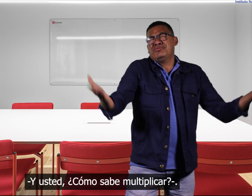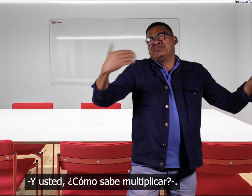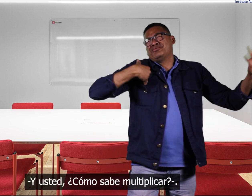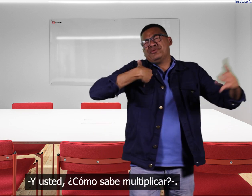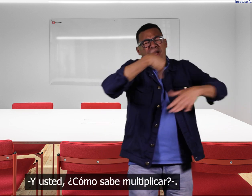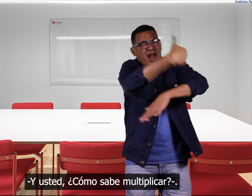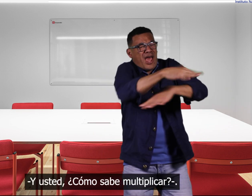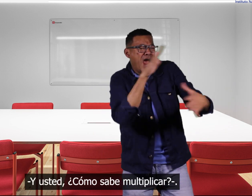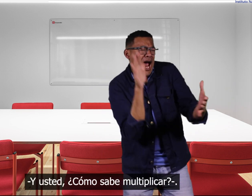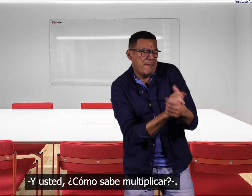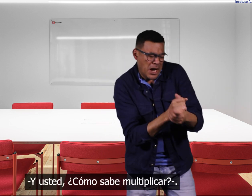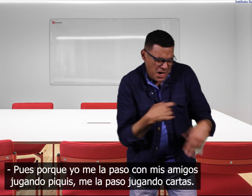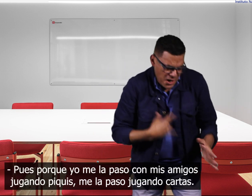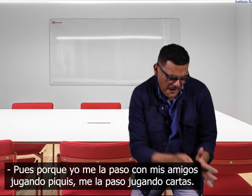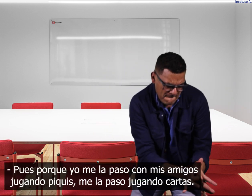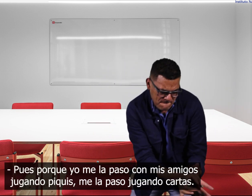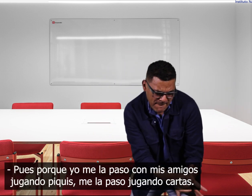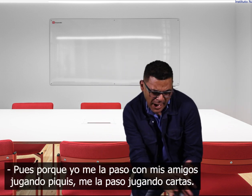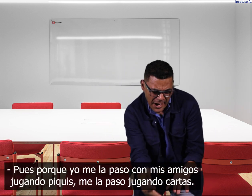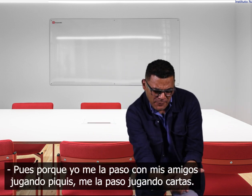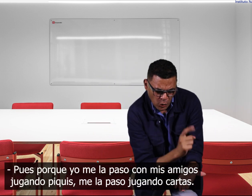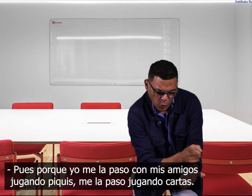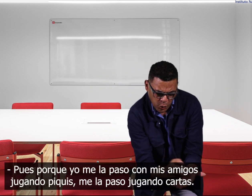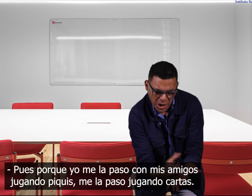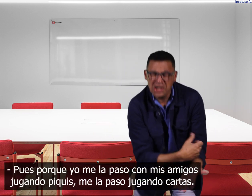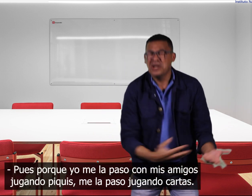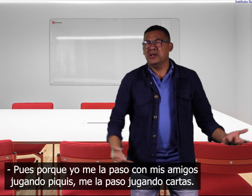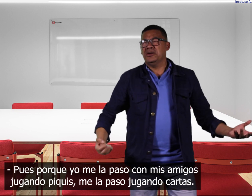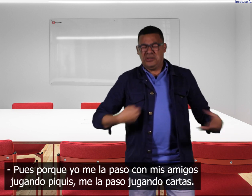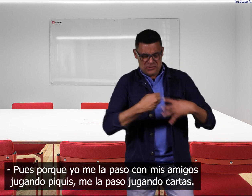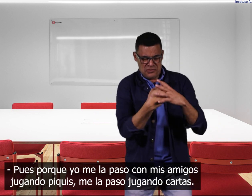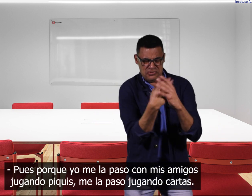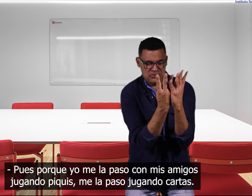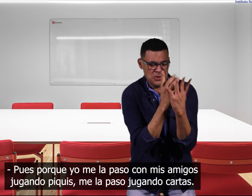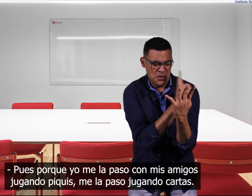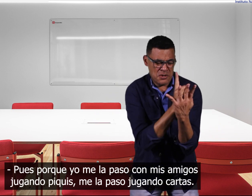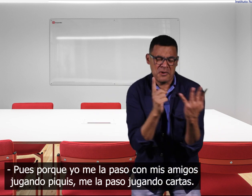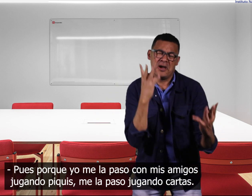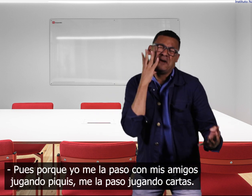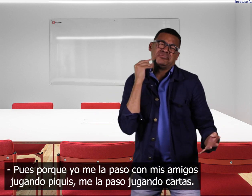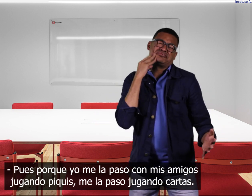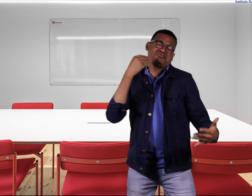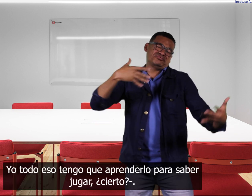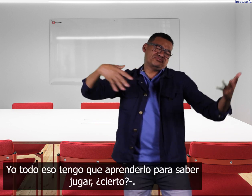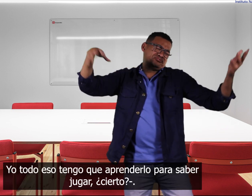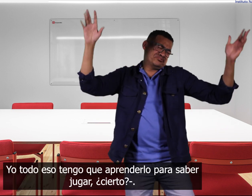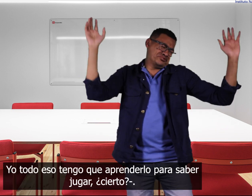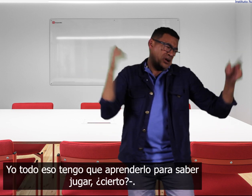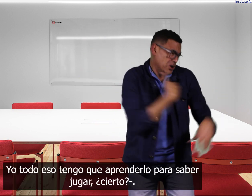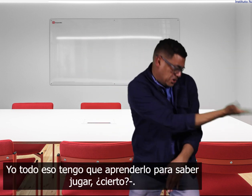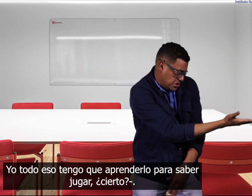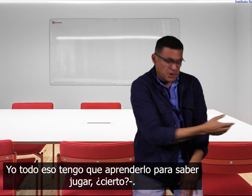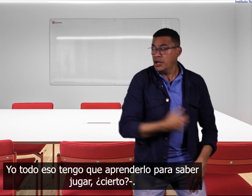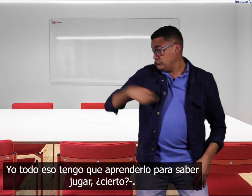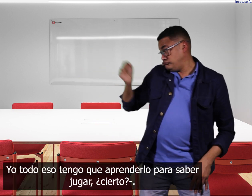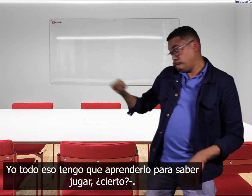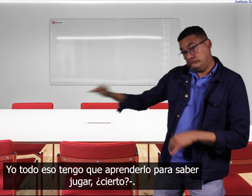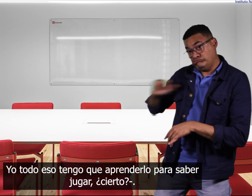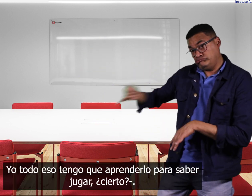sabe multiplicar no pues porque yo me la paso con mis amigos jugando piques me la paso jugando cartas yo todo eso tengo que aprenderlo para saber jugar